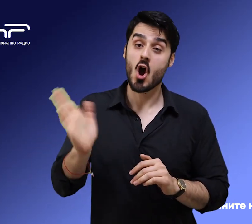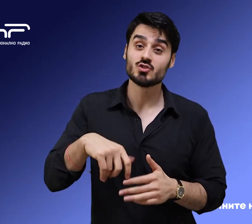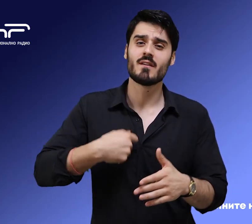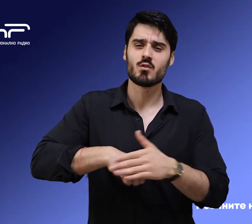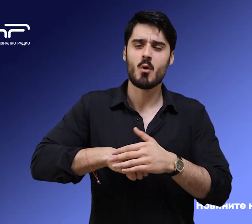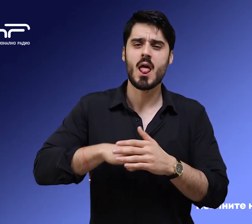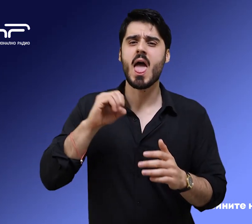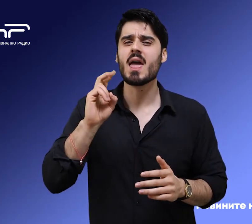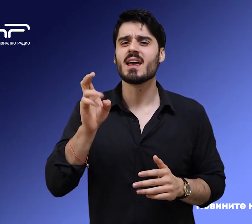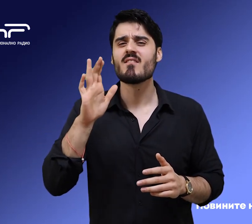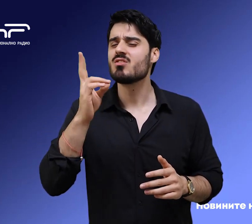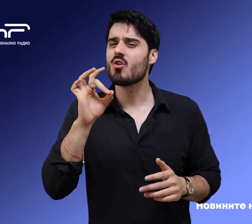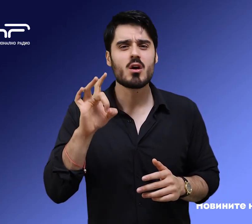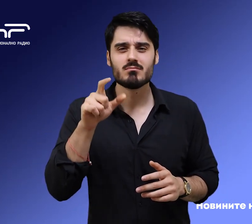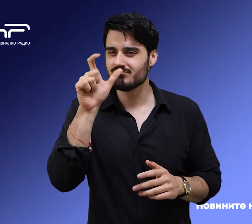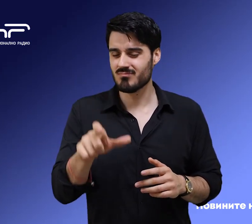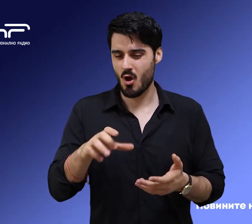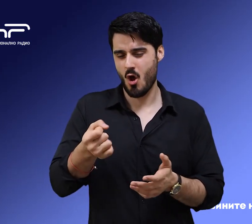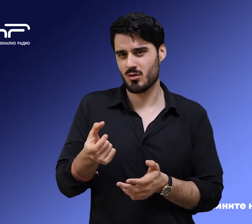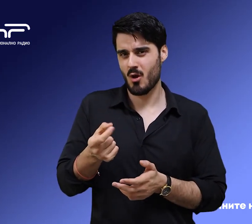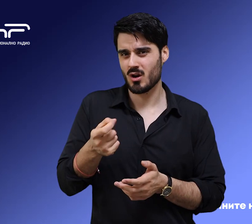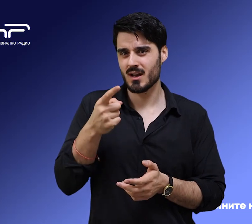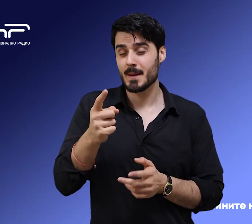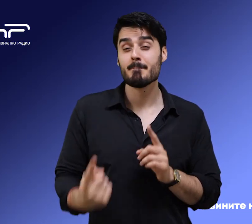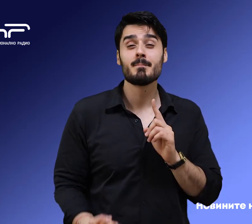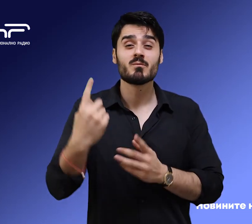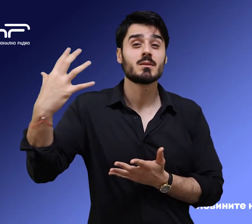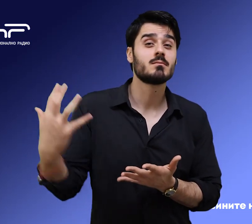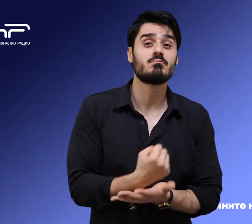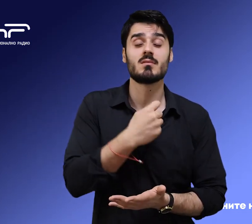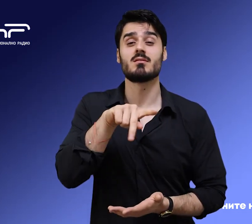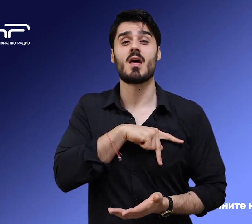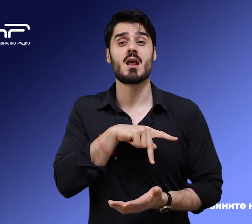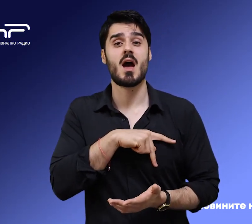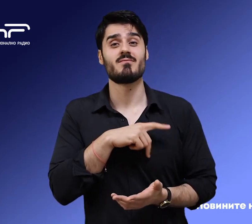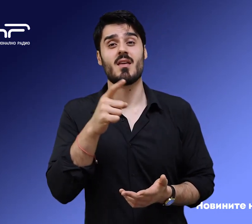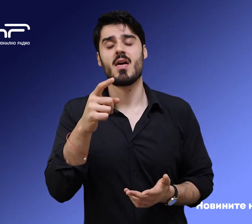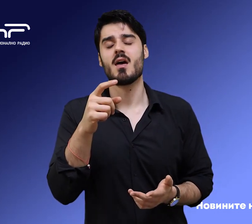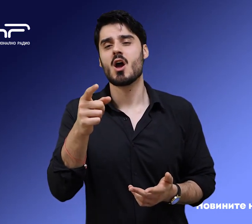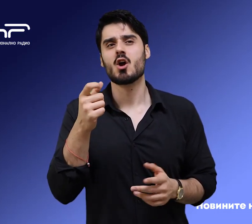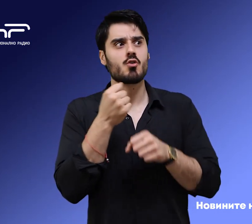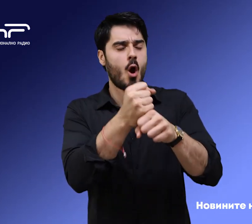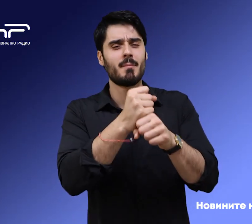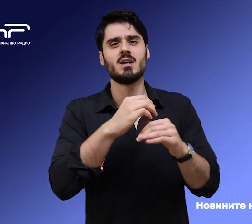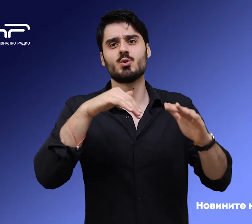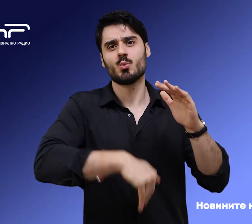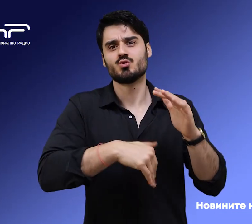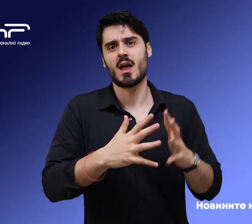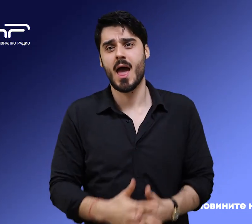еквадорският индепендиент е деловале и триумфира за първи път с трофея в турнира Р.Е.К.П. Судамерикана, като се